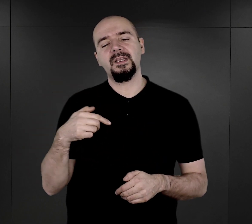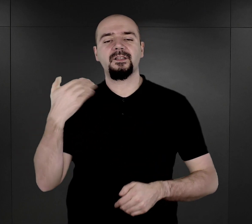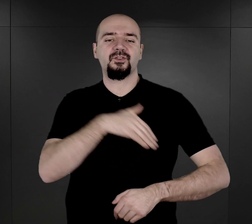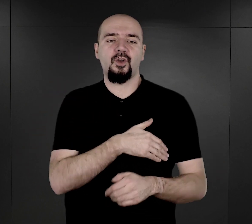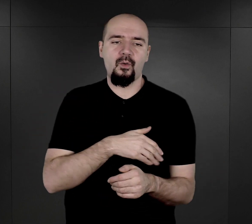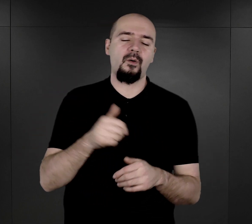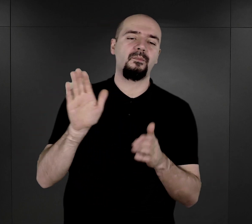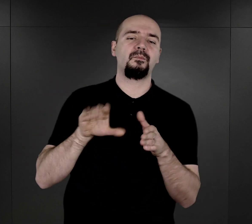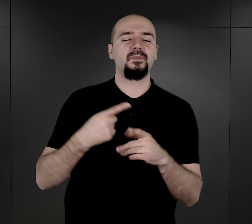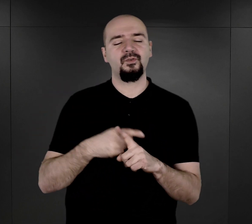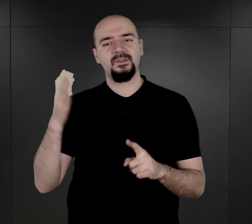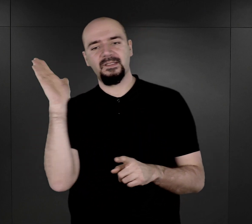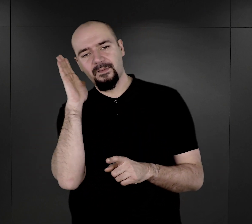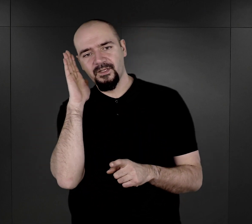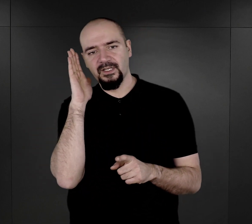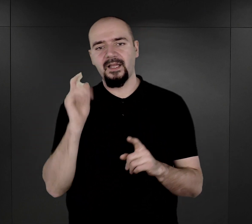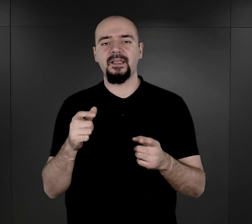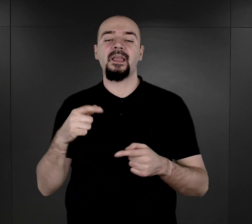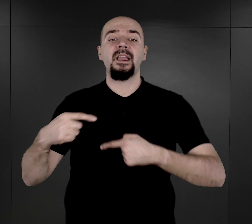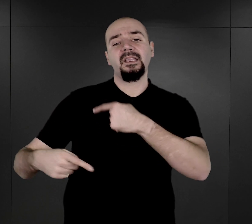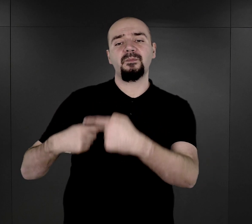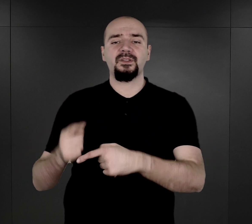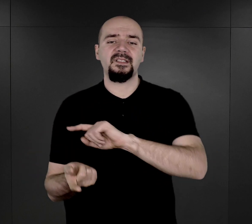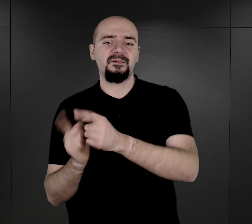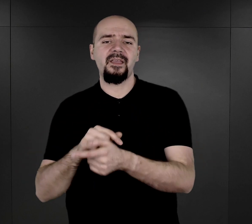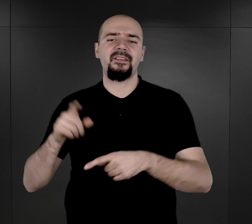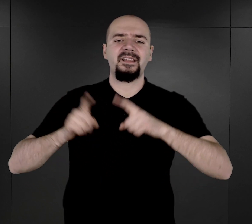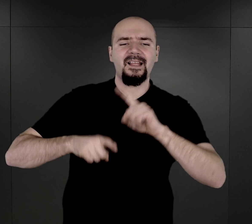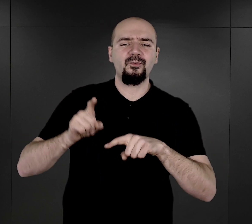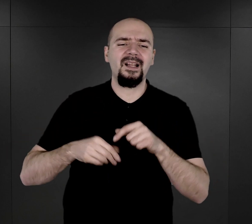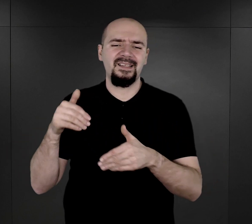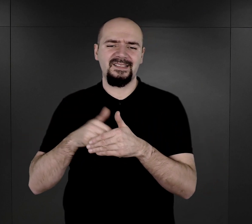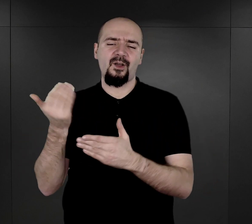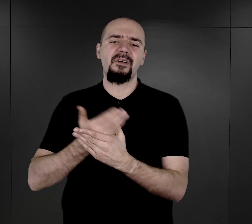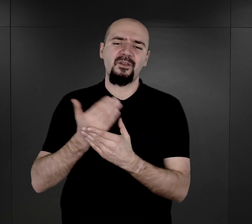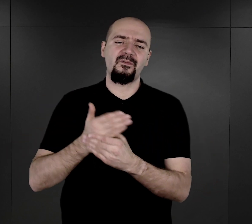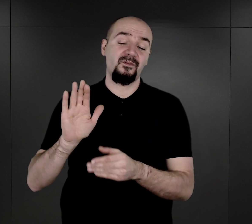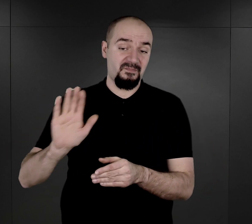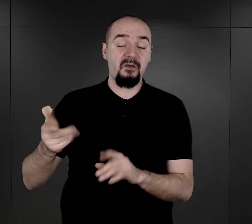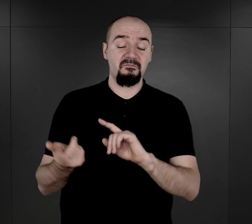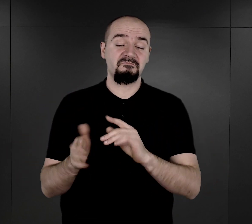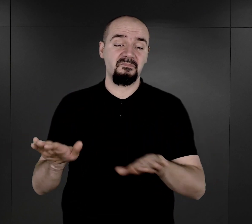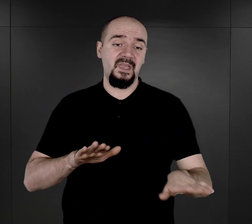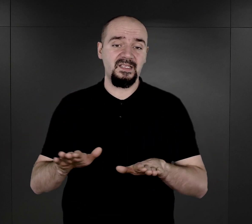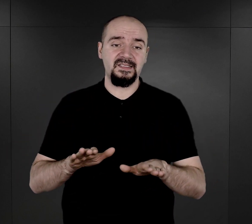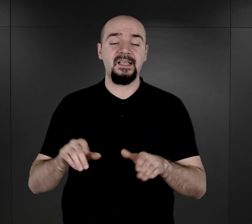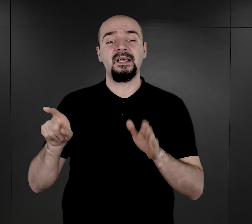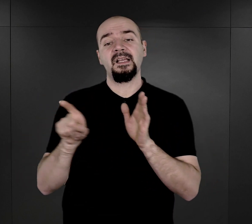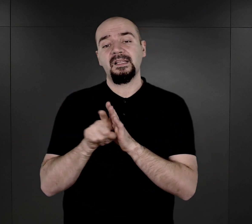proces zmiany tych tradycyjnych zachowań Romów miał miejsce. W związku z tym przy tym wielkim